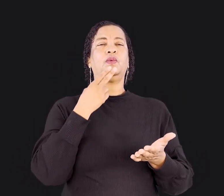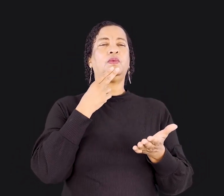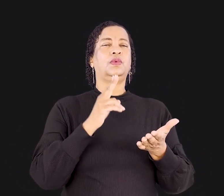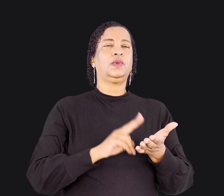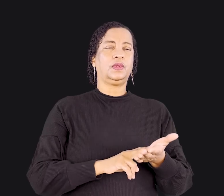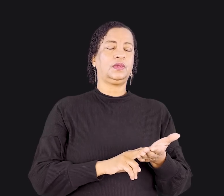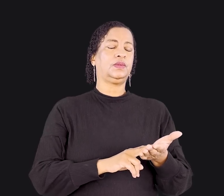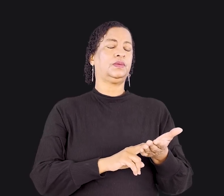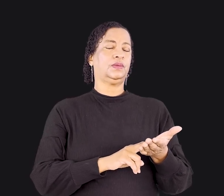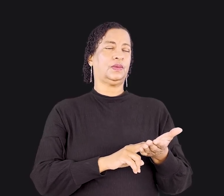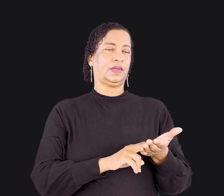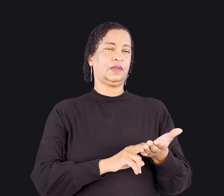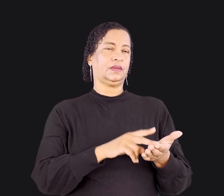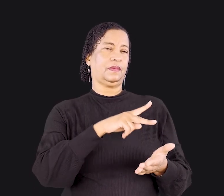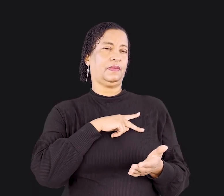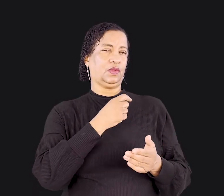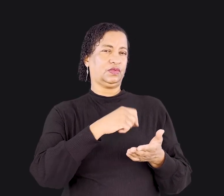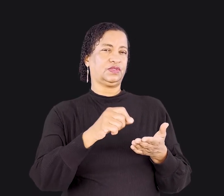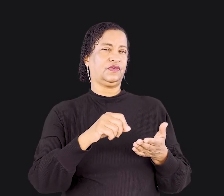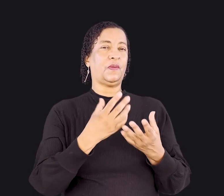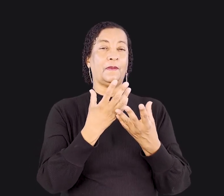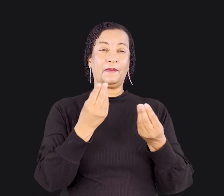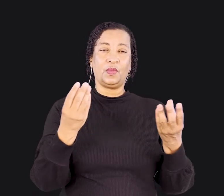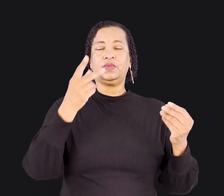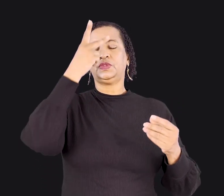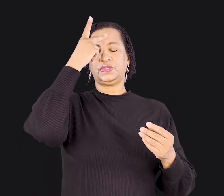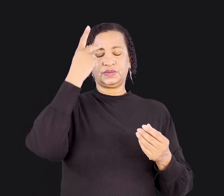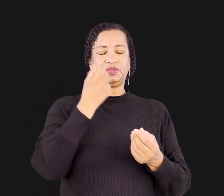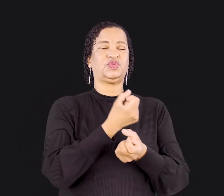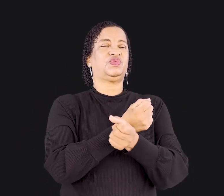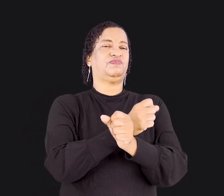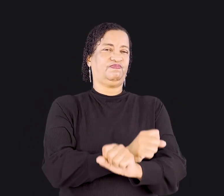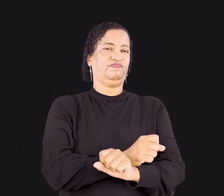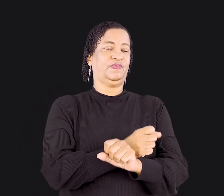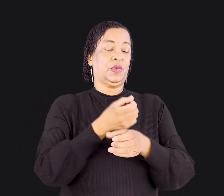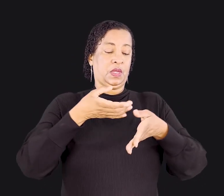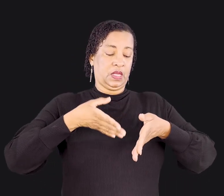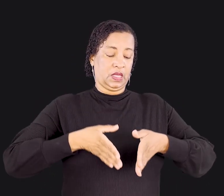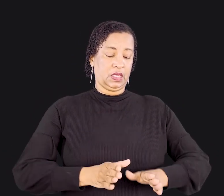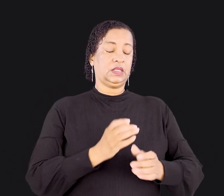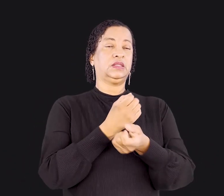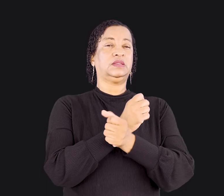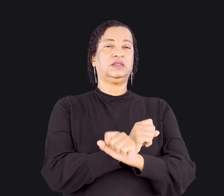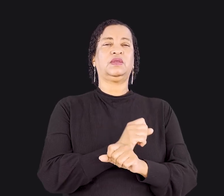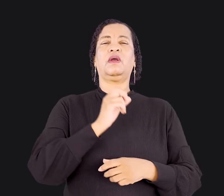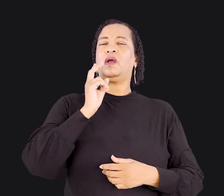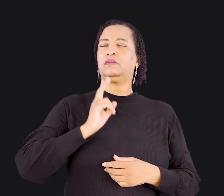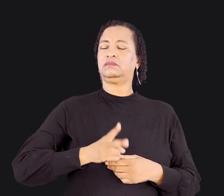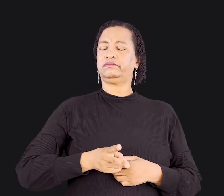grande porcentagem de pessoas era escrava. Elas tinham nascido escravas e sempre seriam escravas.